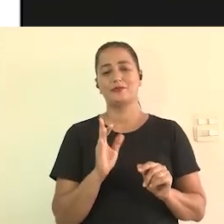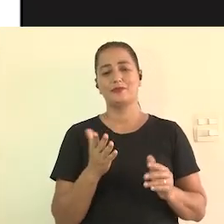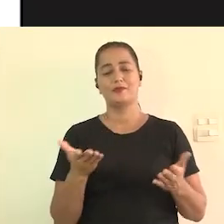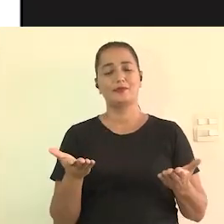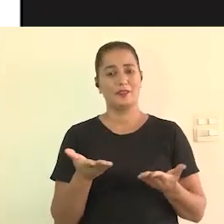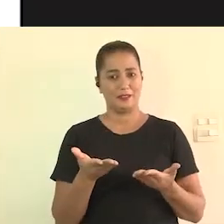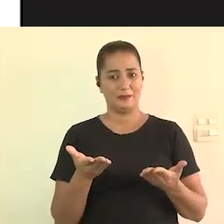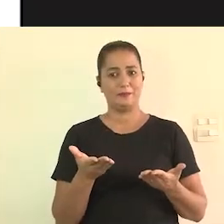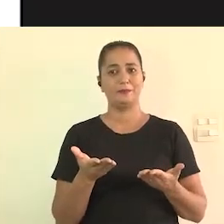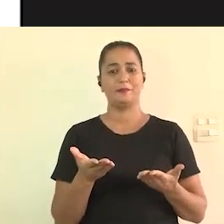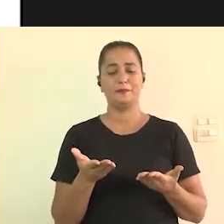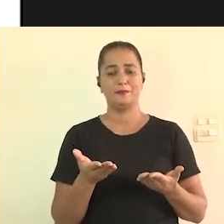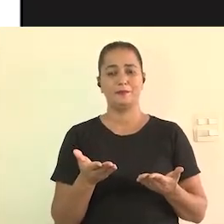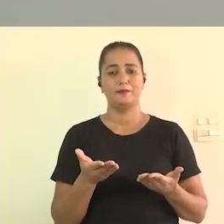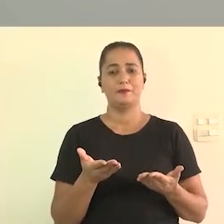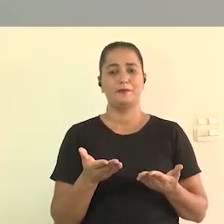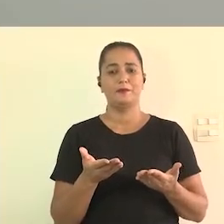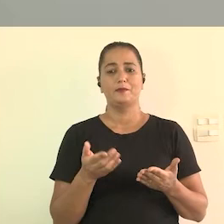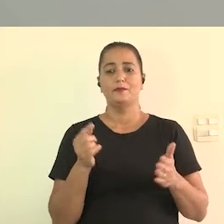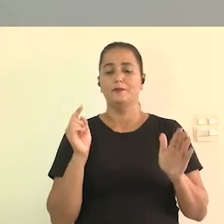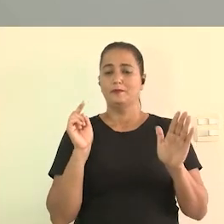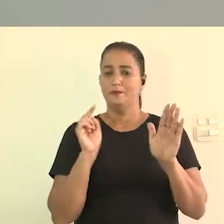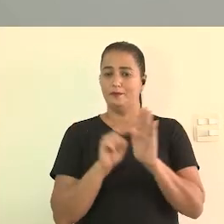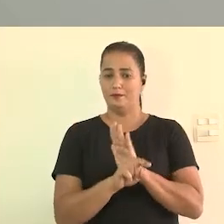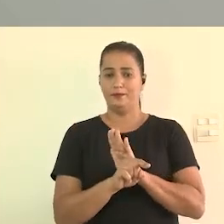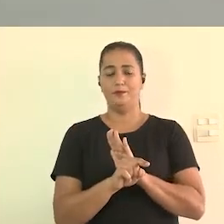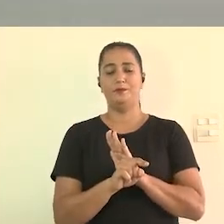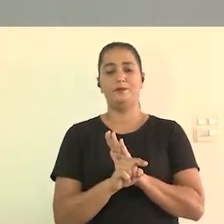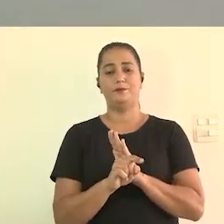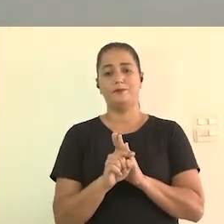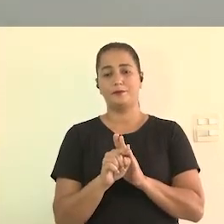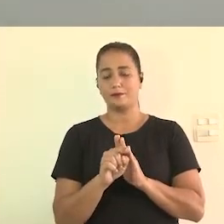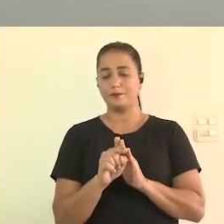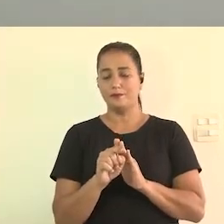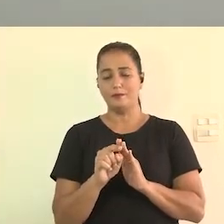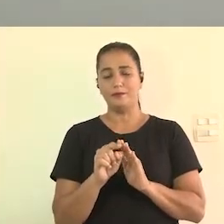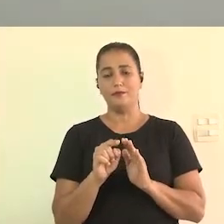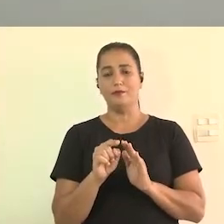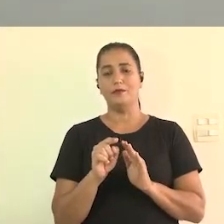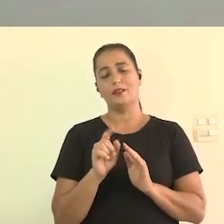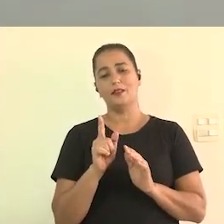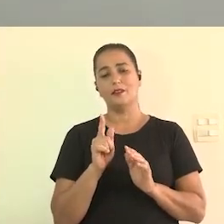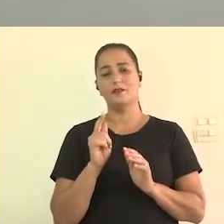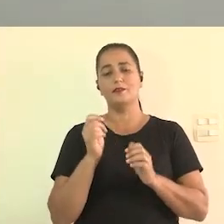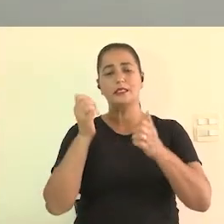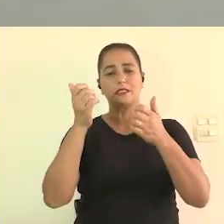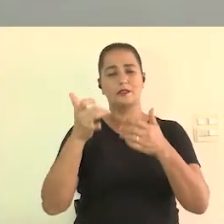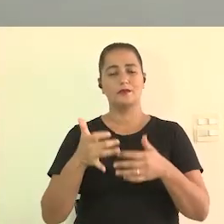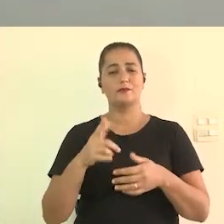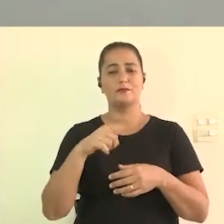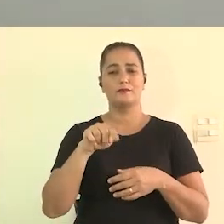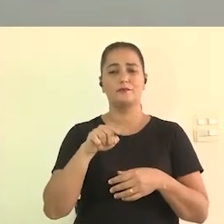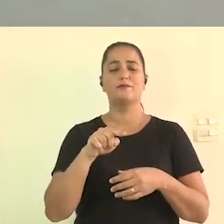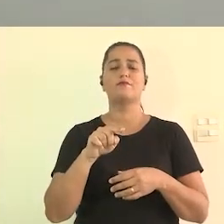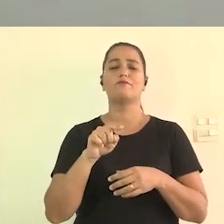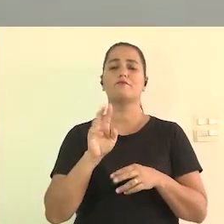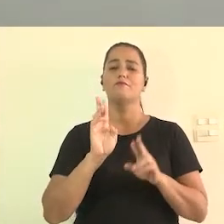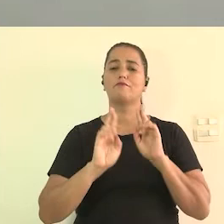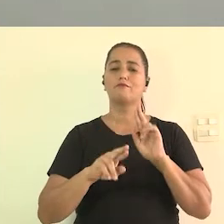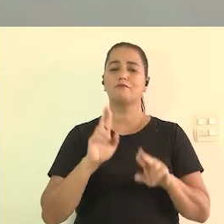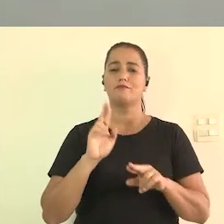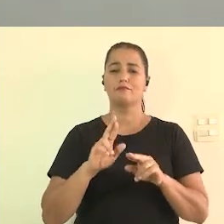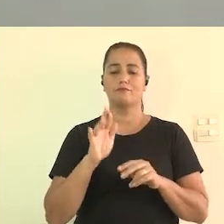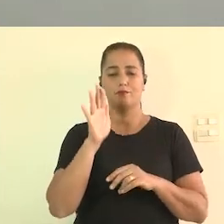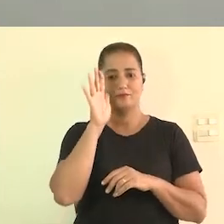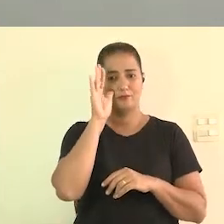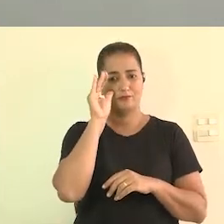jogar algumas perguntas que eu acho que algumas colocações que eu acho que é interessante vocês trazerem também uma